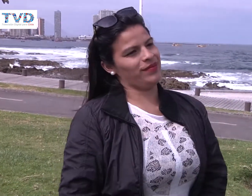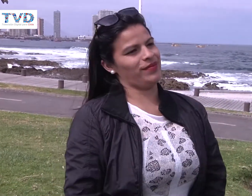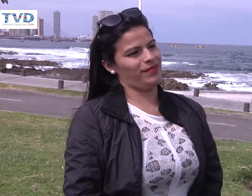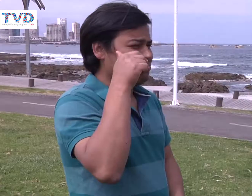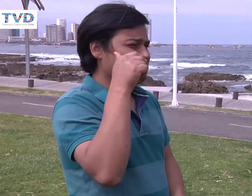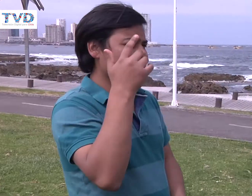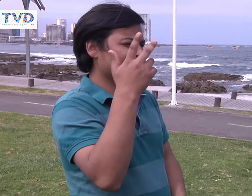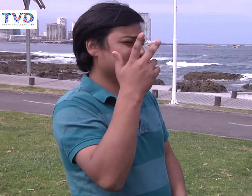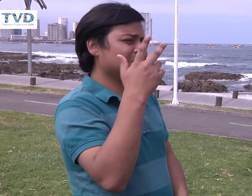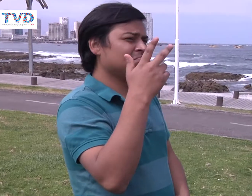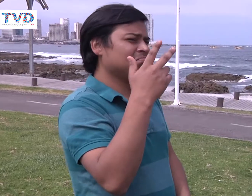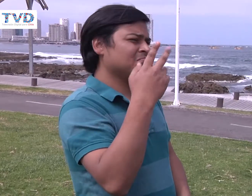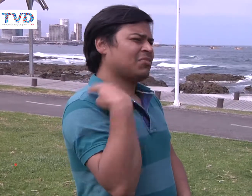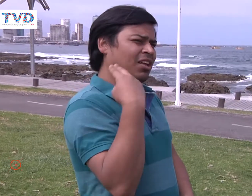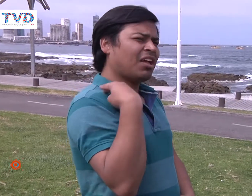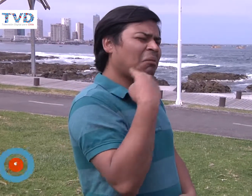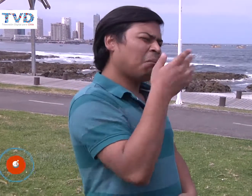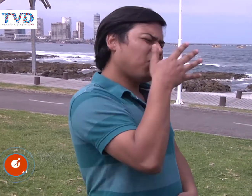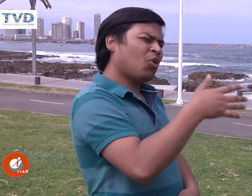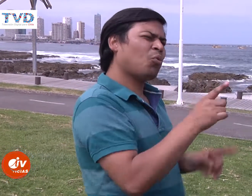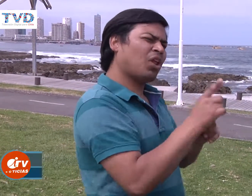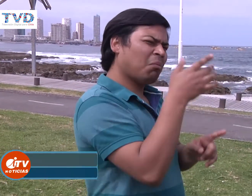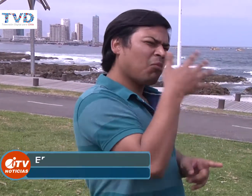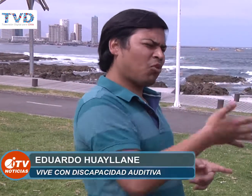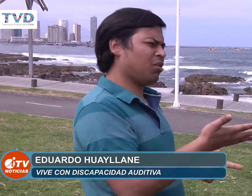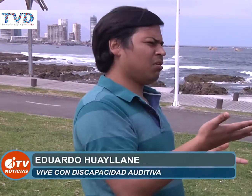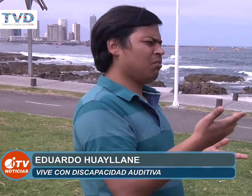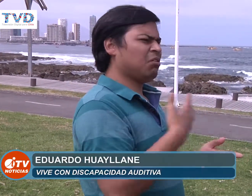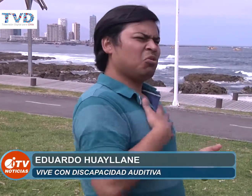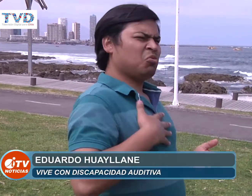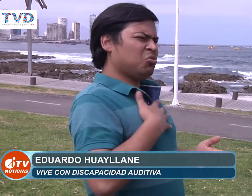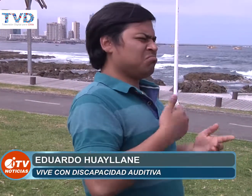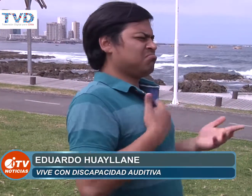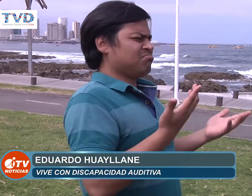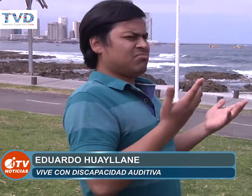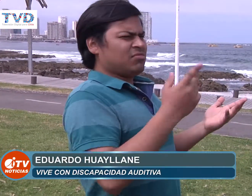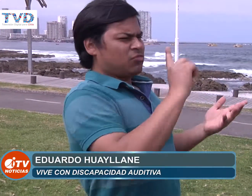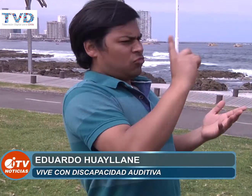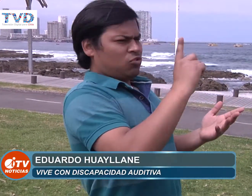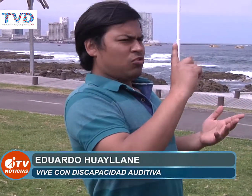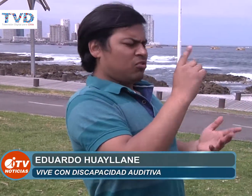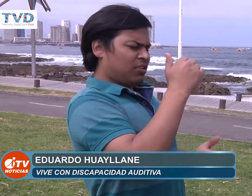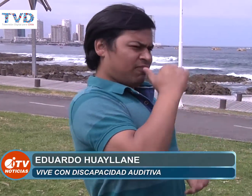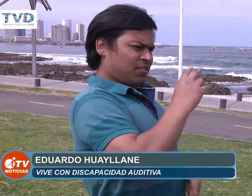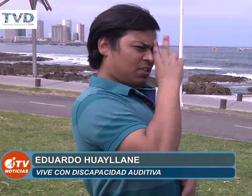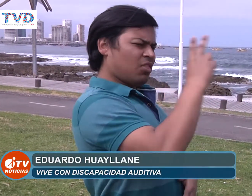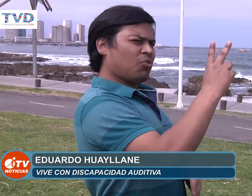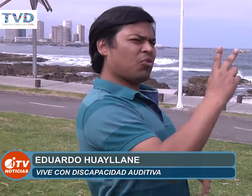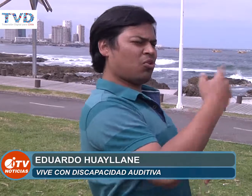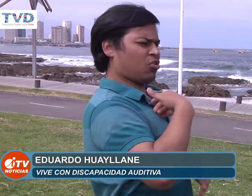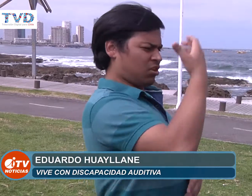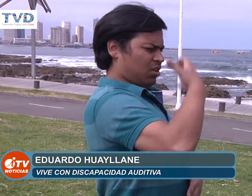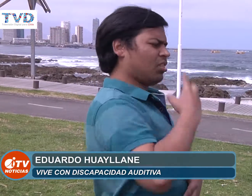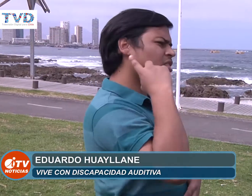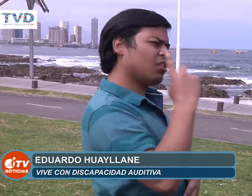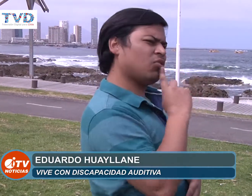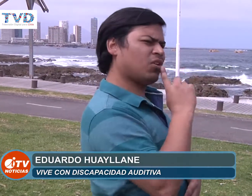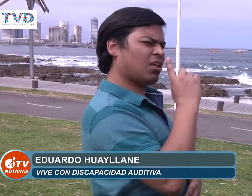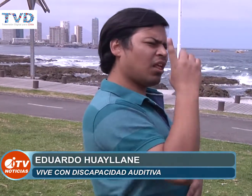señas. Algunos me dicen que soy burro, el jefe se burla de mí y a mí la verdad no me gusta. Yo siento que es una falta de